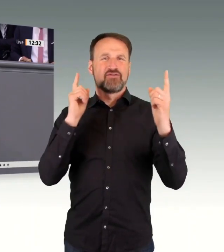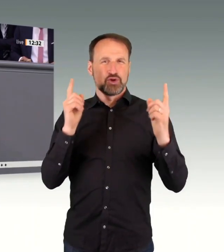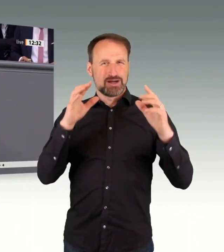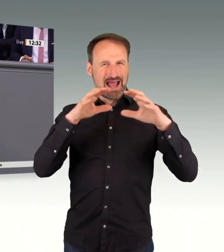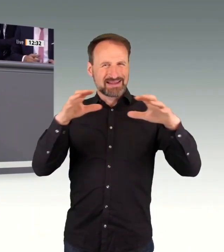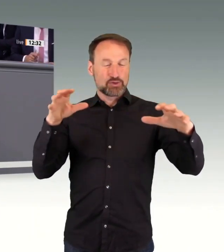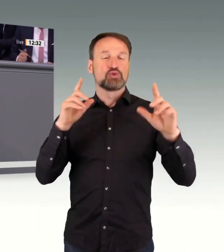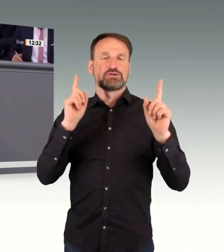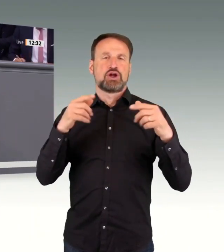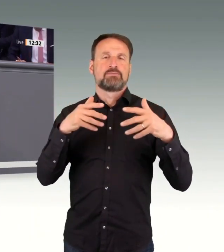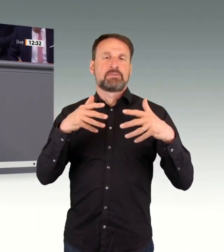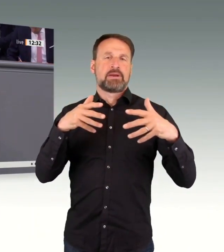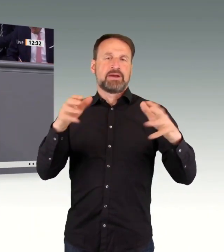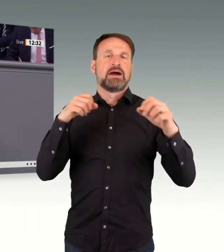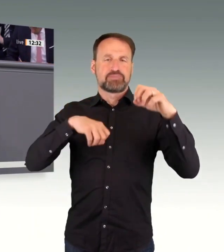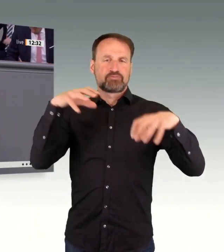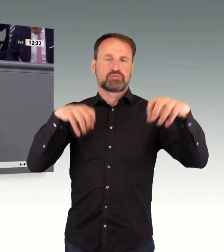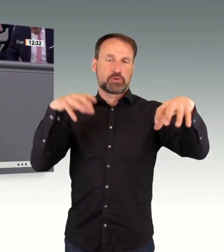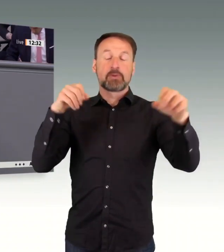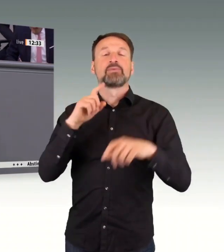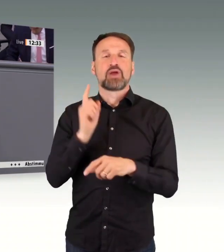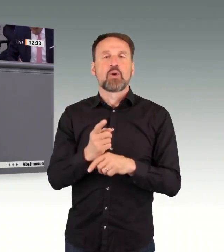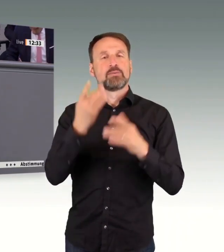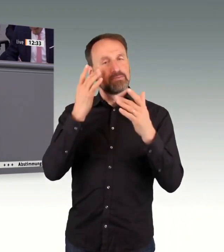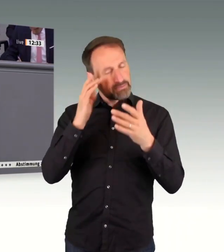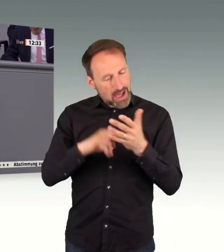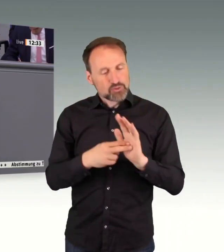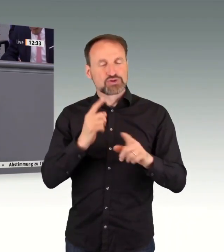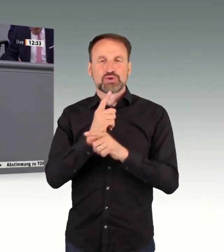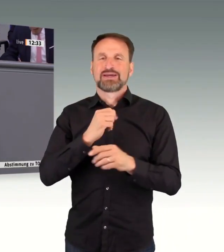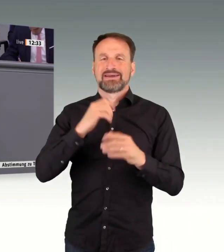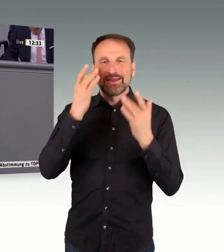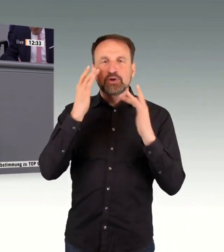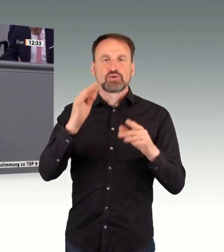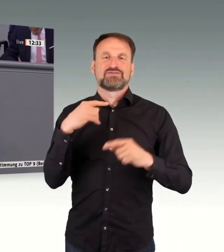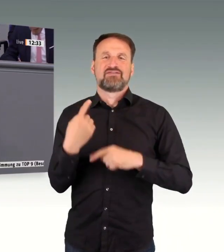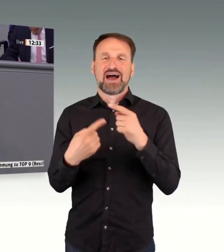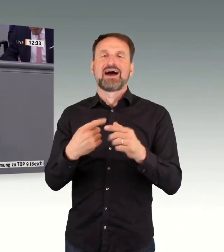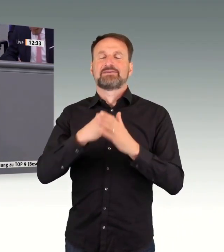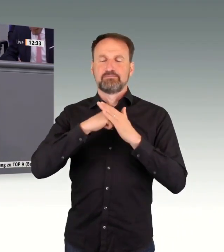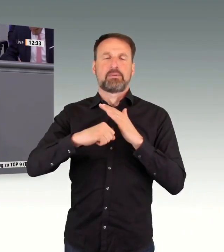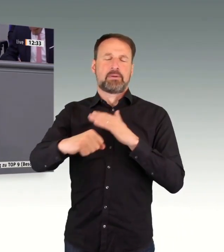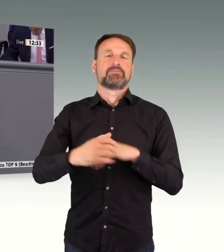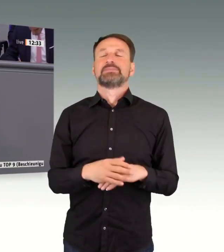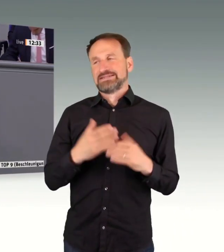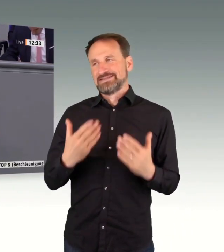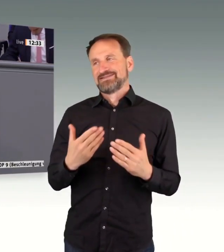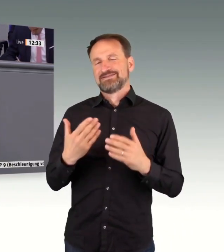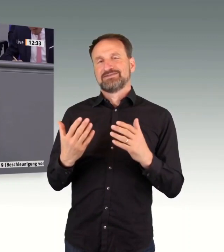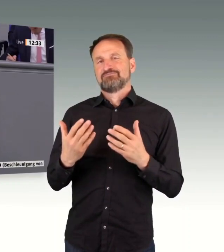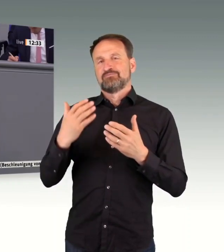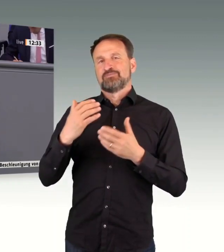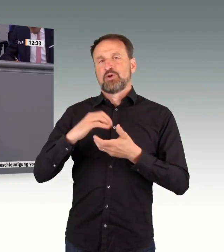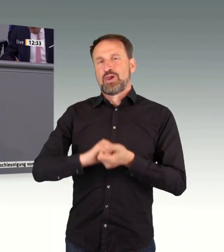machen bei Planungs und Genehmigungsverfahren. Darauf hat sich diese Fortschrittskoalition verständigt. Und Olaf Scholz hat es